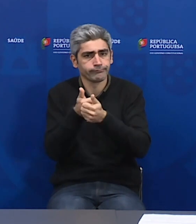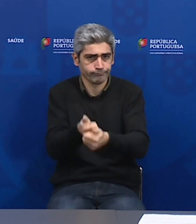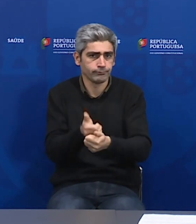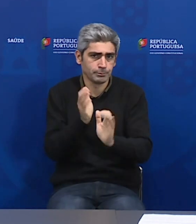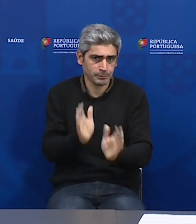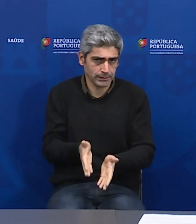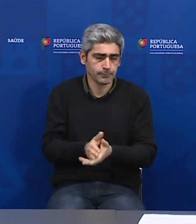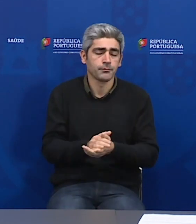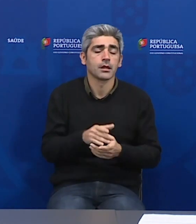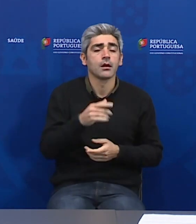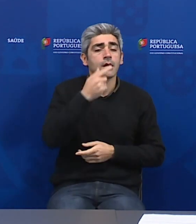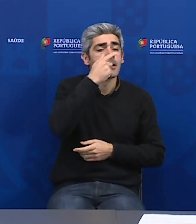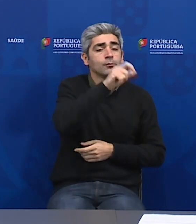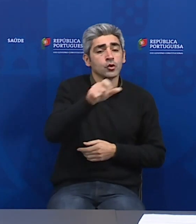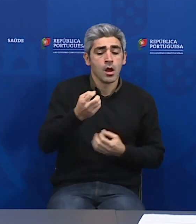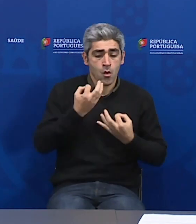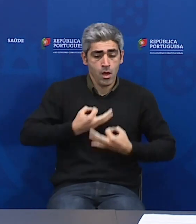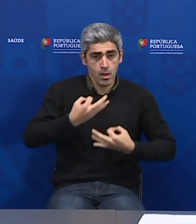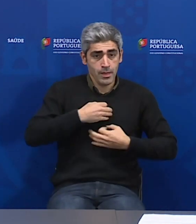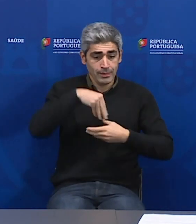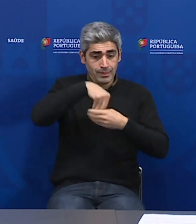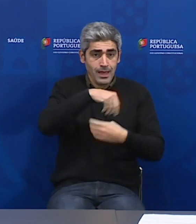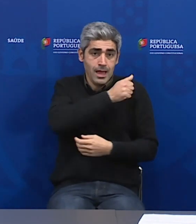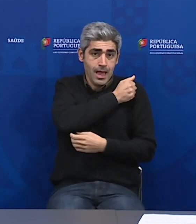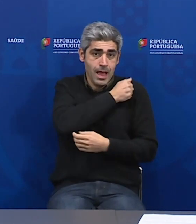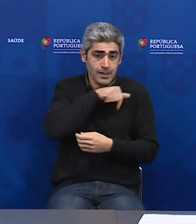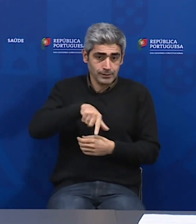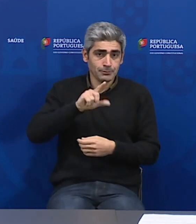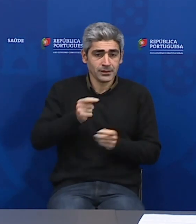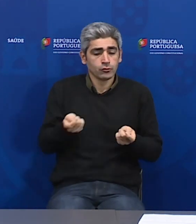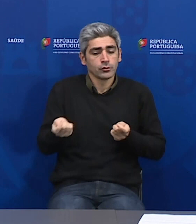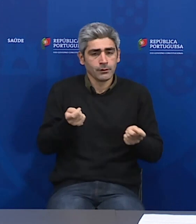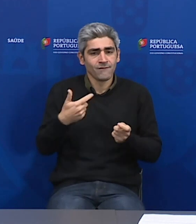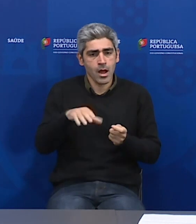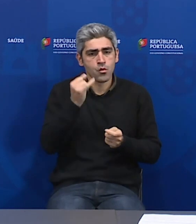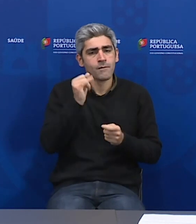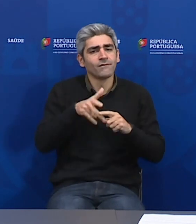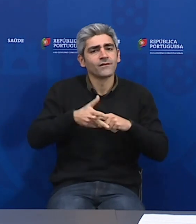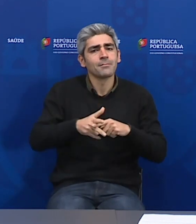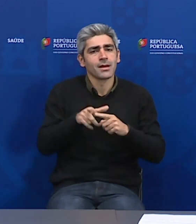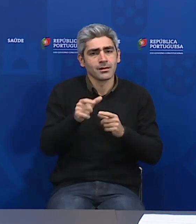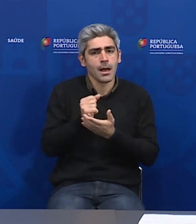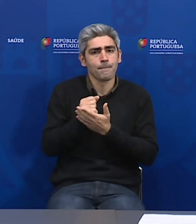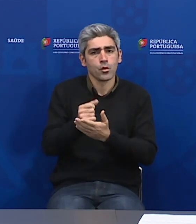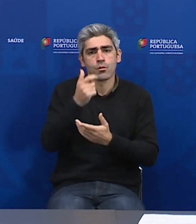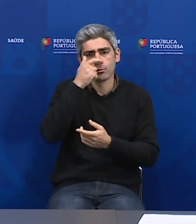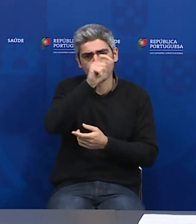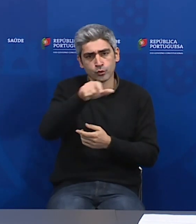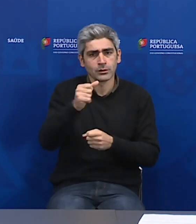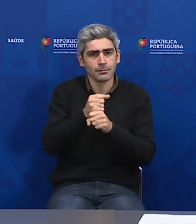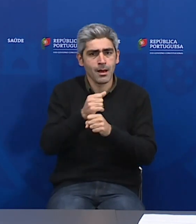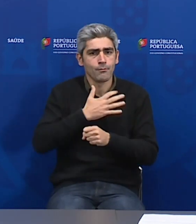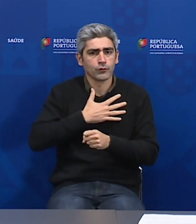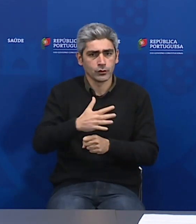gestão de doentes em autocuidados e ambulatório, será também implementada uma ferramenta de suporte aos profissionais de saúde,